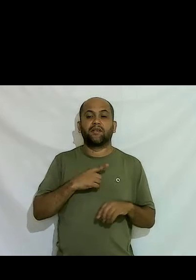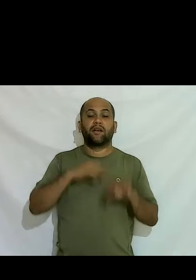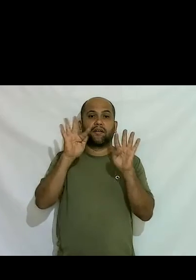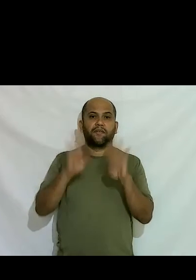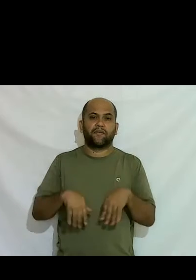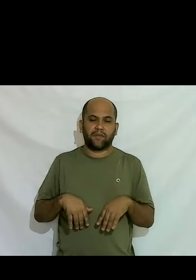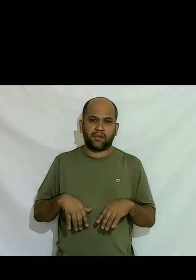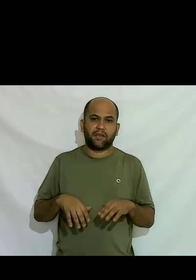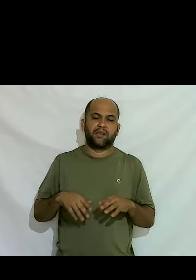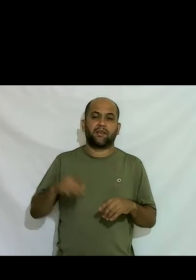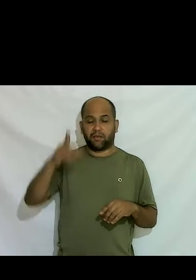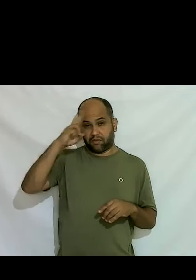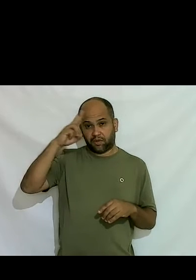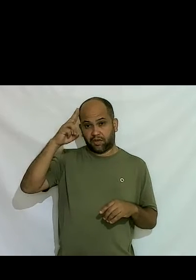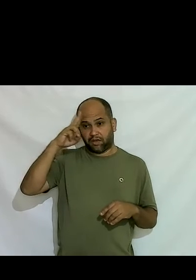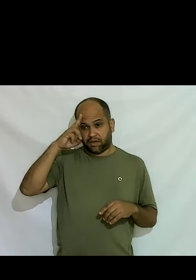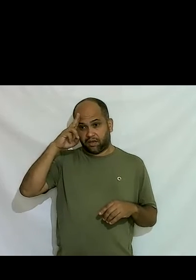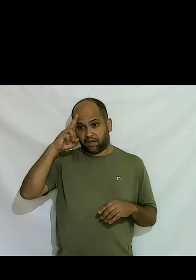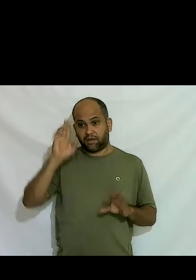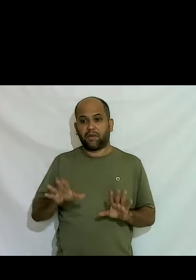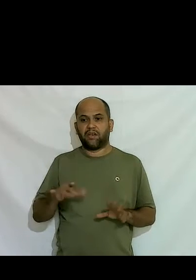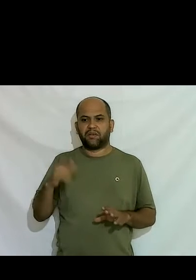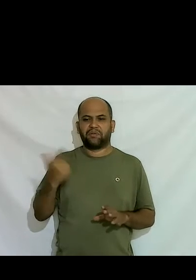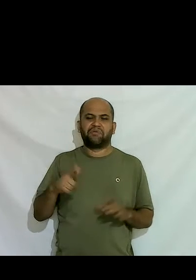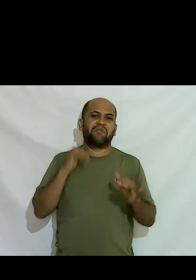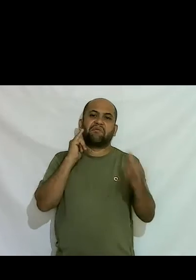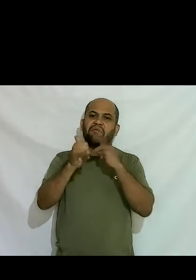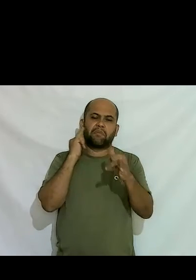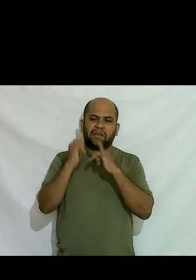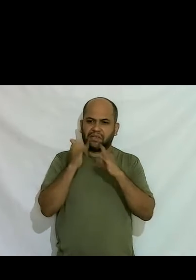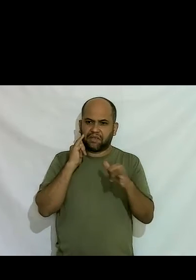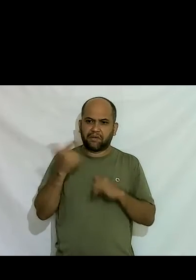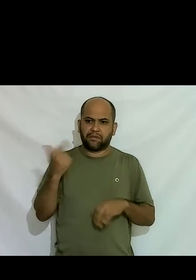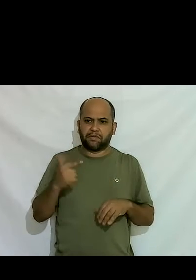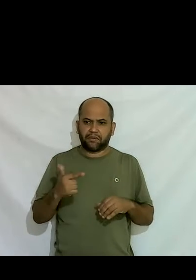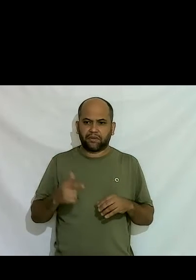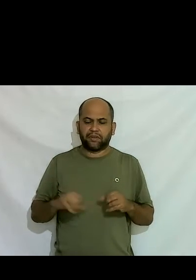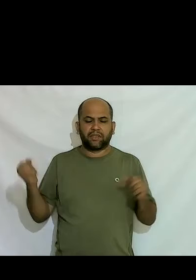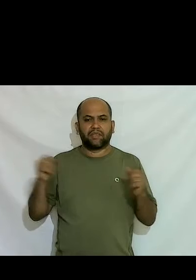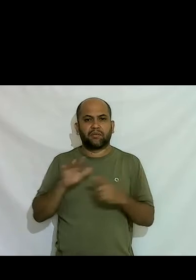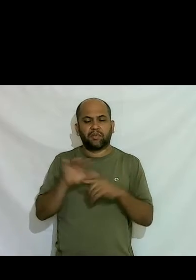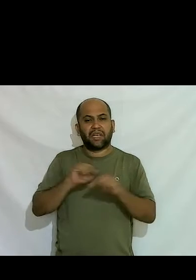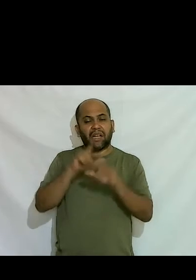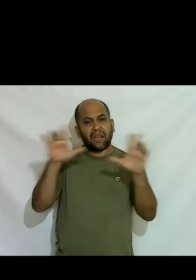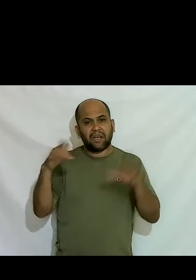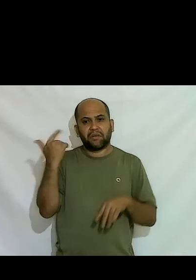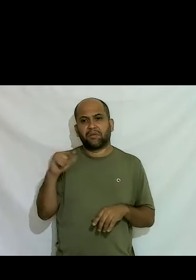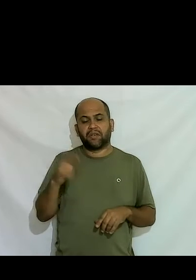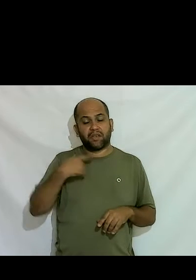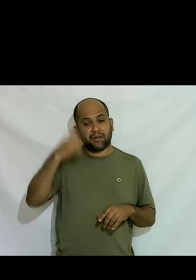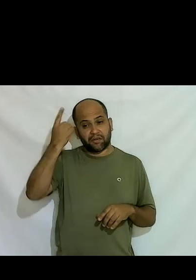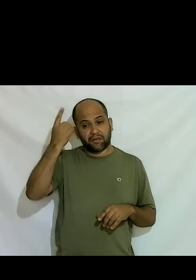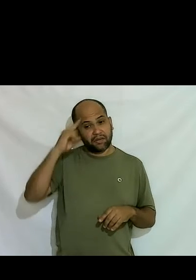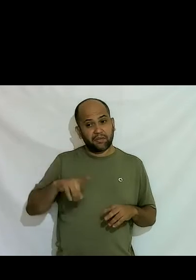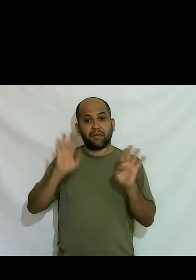mas ainda ainda não havia muita informação ainda não havia muito esclarecimento eu ainda não sabia muito bem o que eu